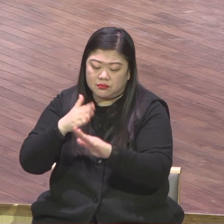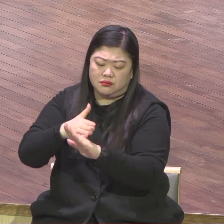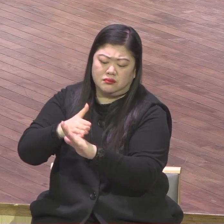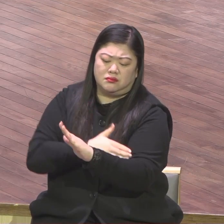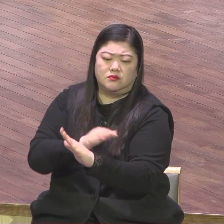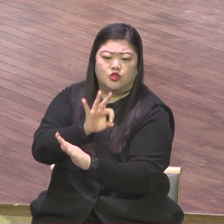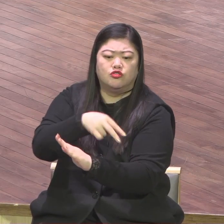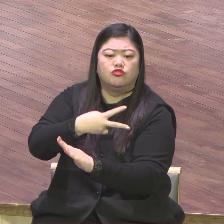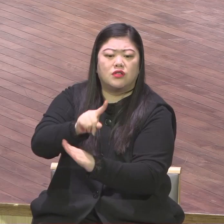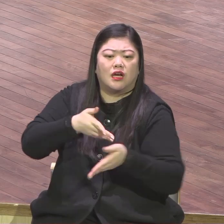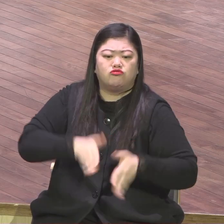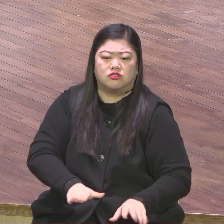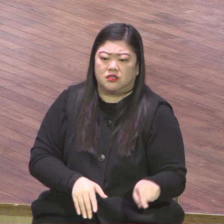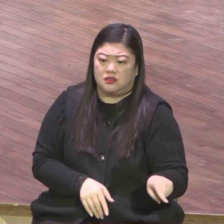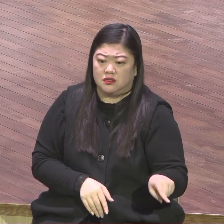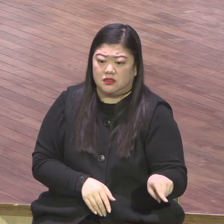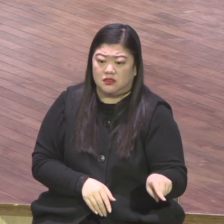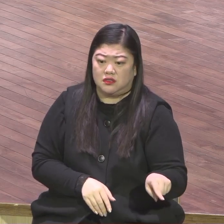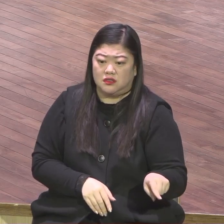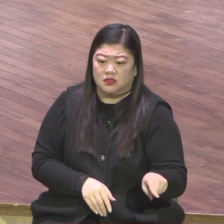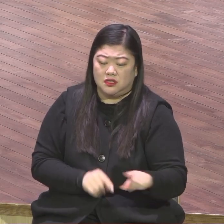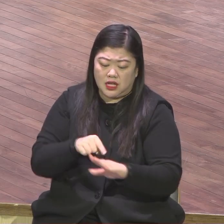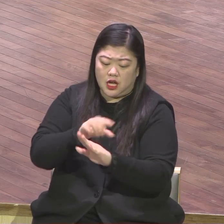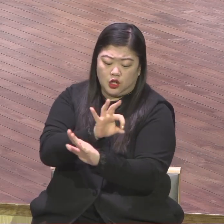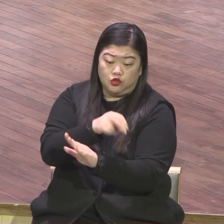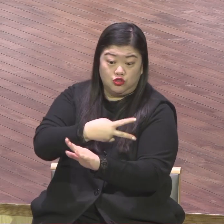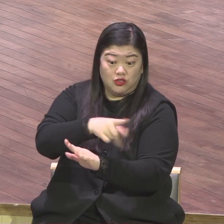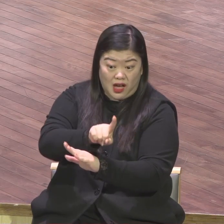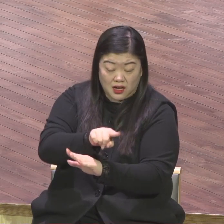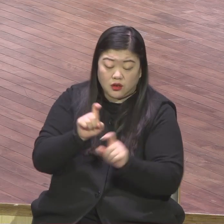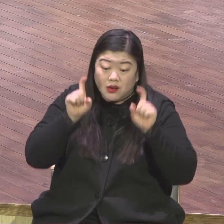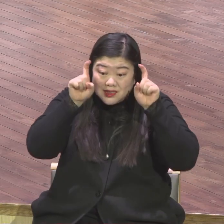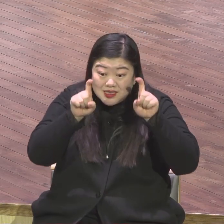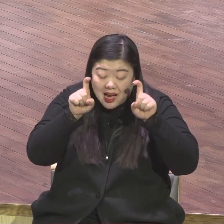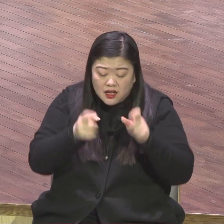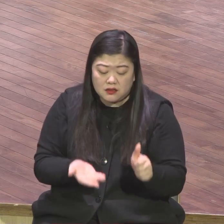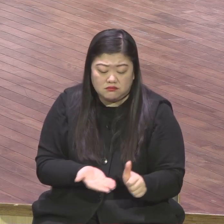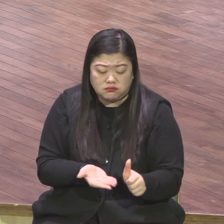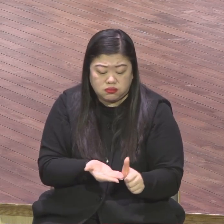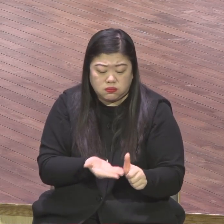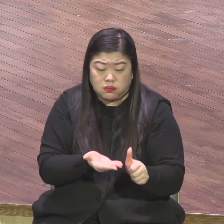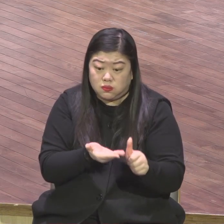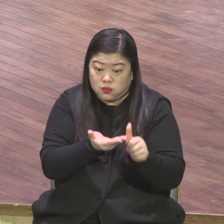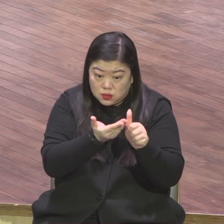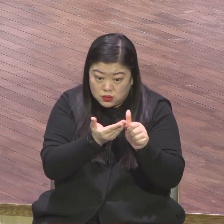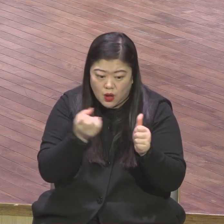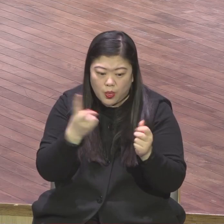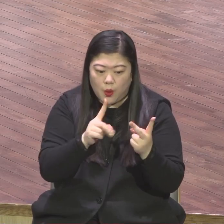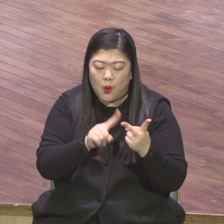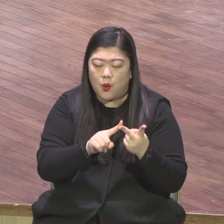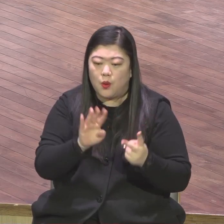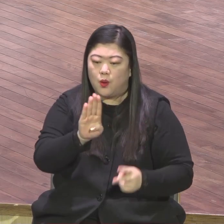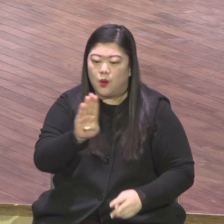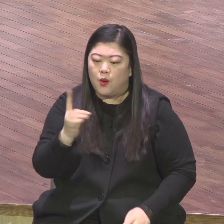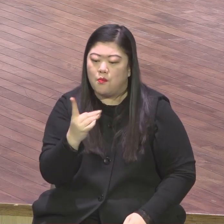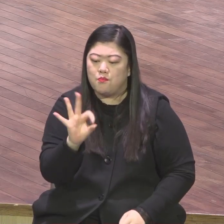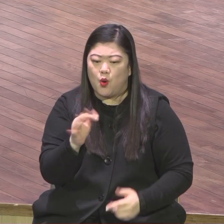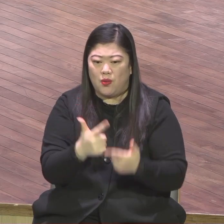그런데 두고아 지역에서 양을 키우는 목자였고 뽕나무를 재배하던 자였다 그랬어요 그런데 이